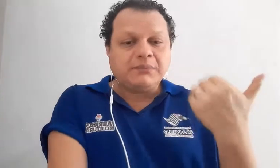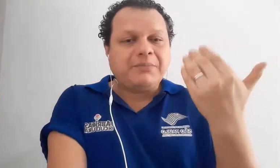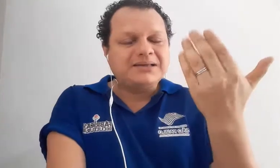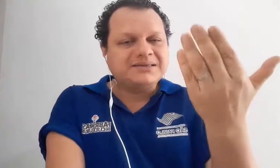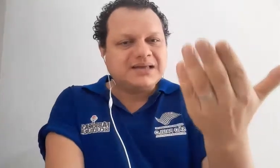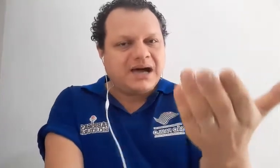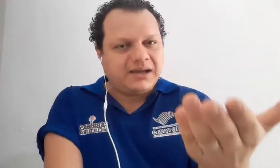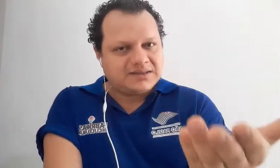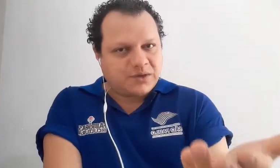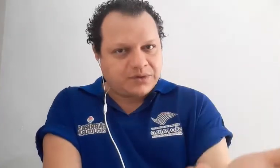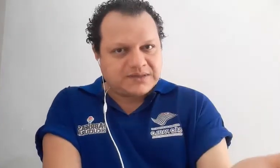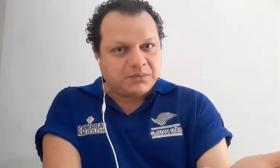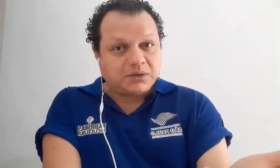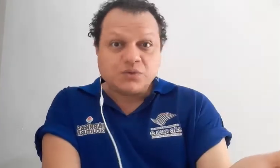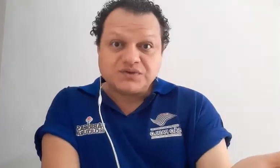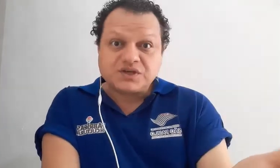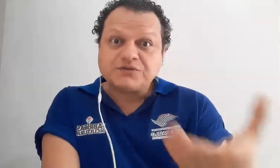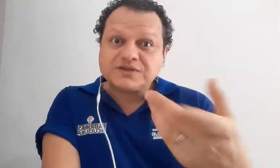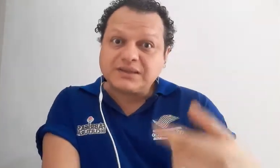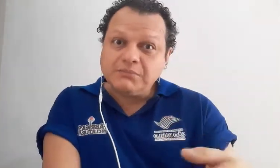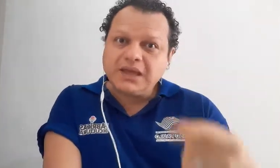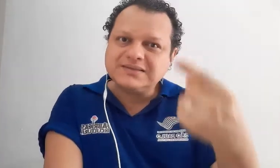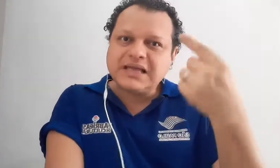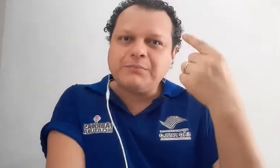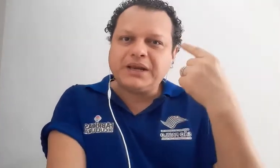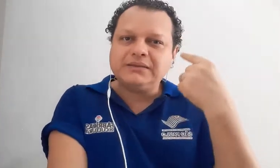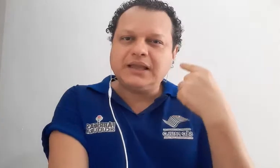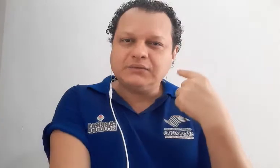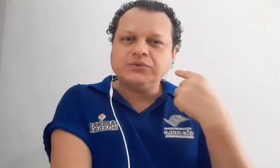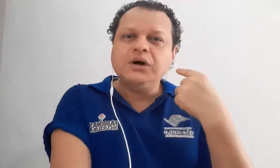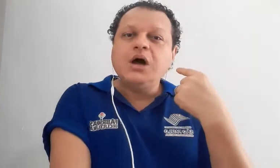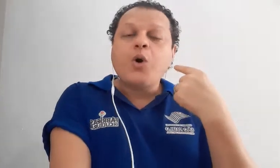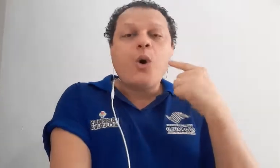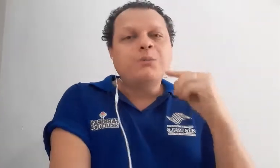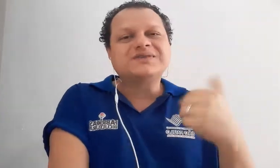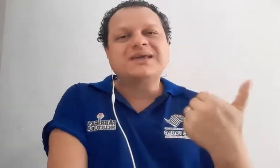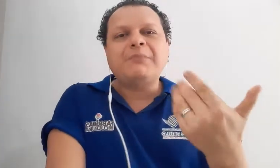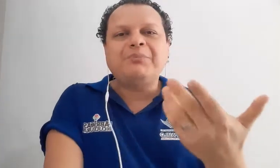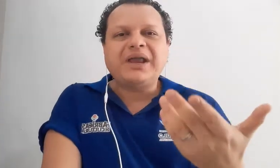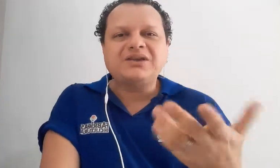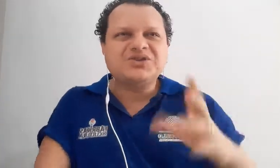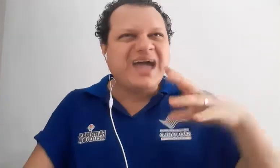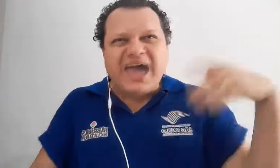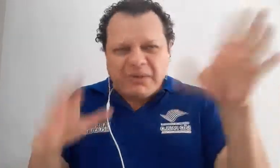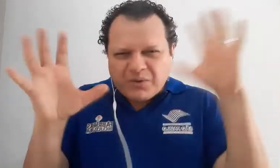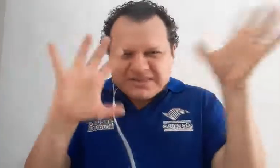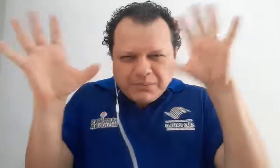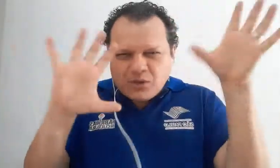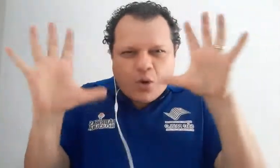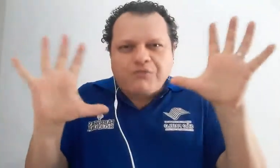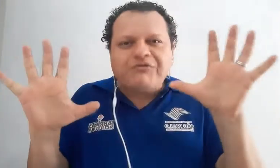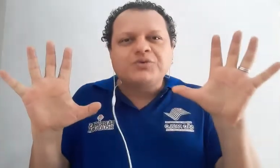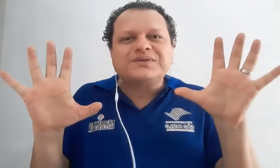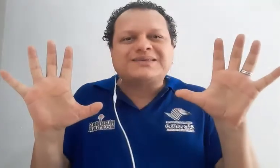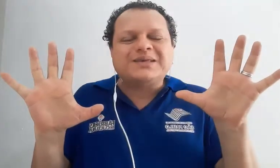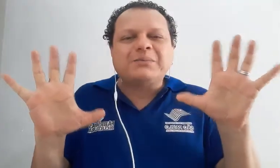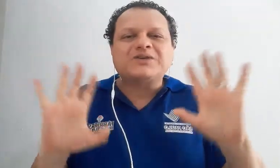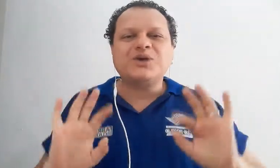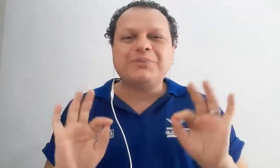passar esse conhecimento, ou seja, você também está aprendendo como se aprende. É uma coisa meio confusa assim, mas só para